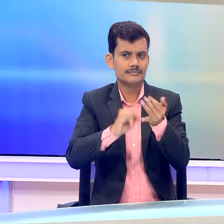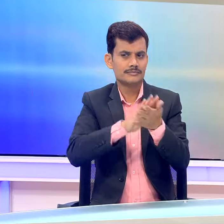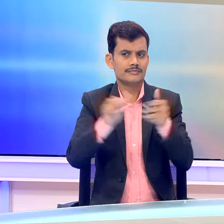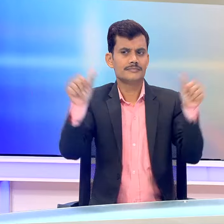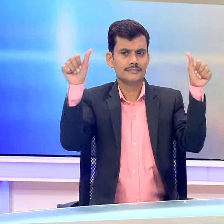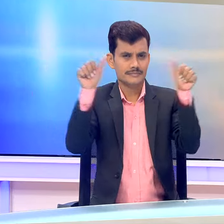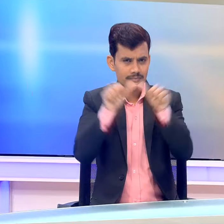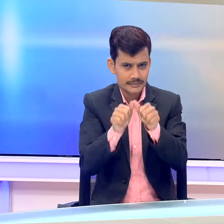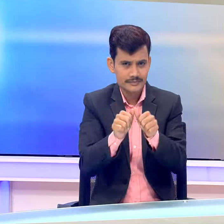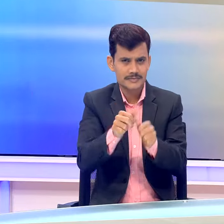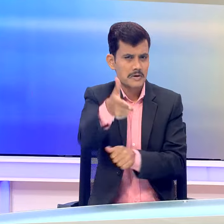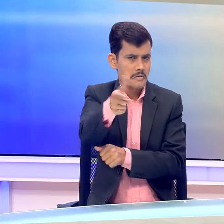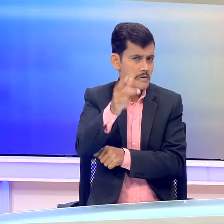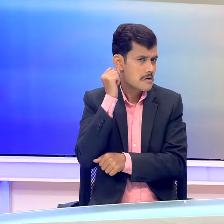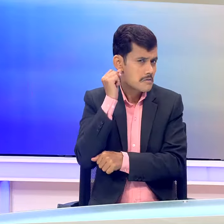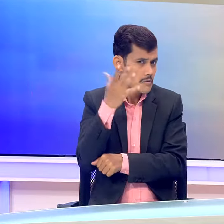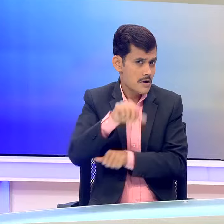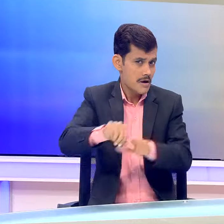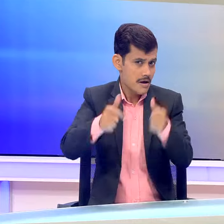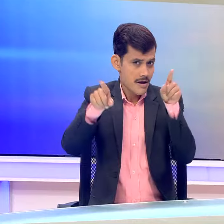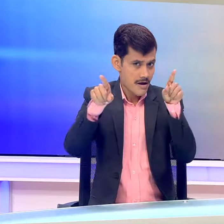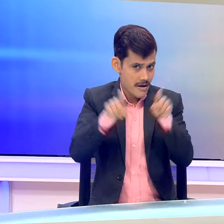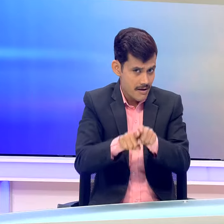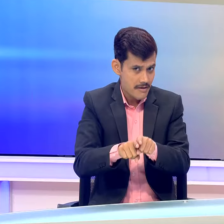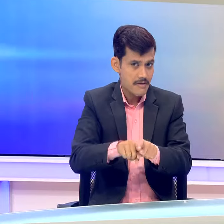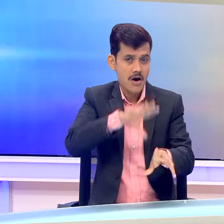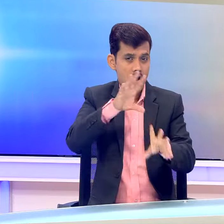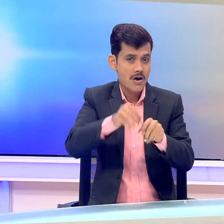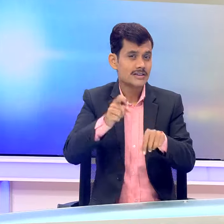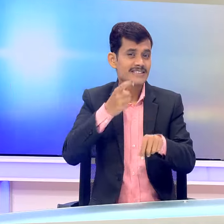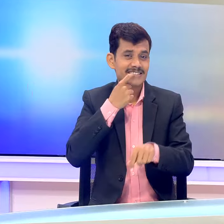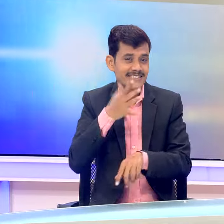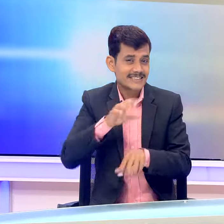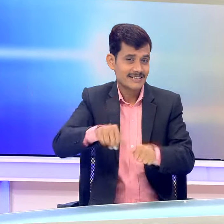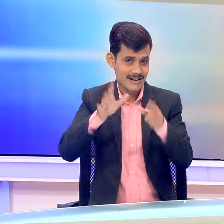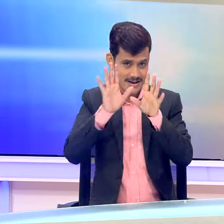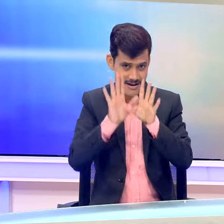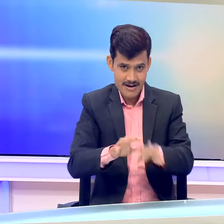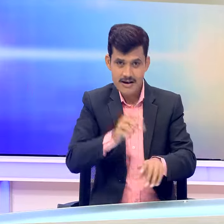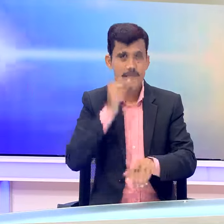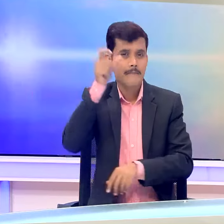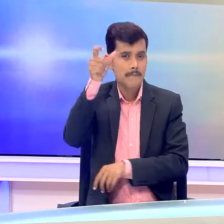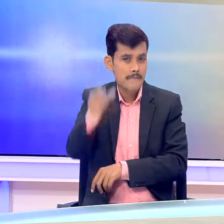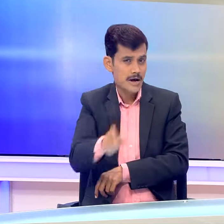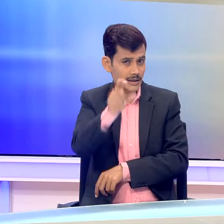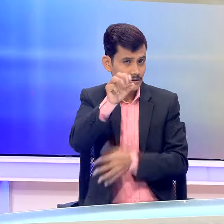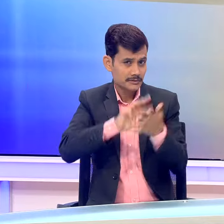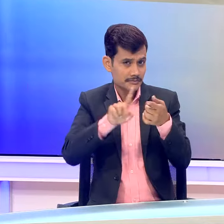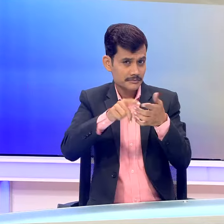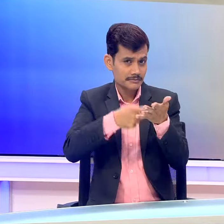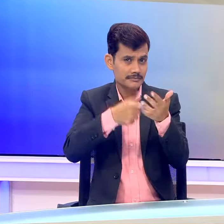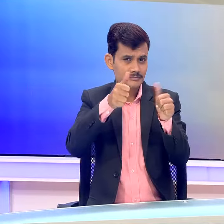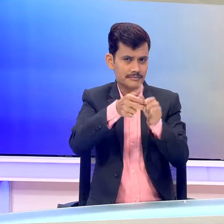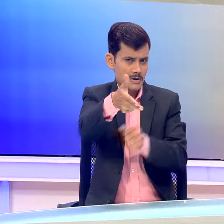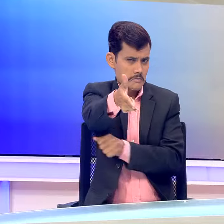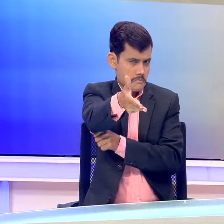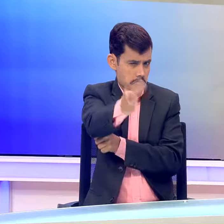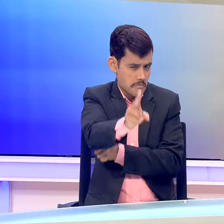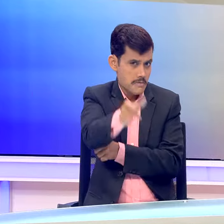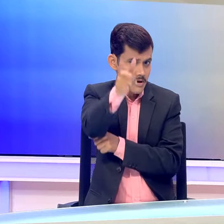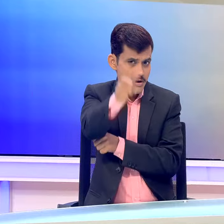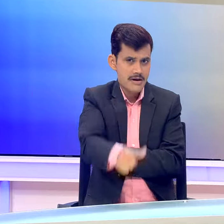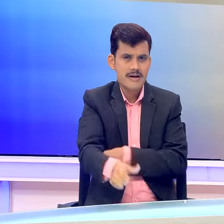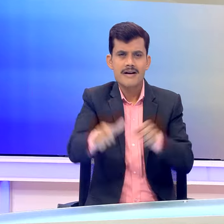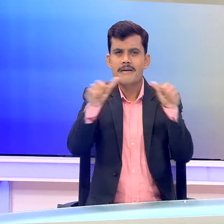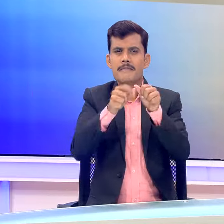देशवाल ने पुरुशों के 10 मीटर एयर पिस्टल इस परधा में